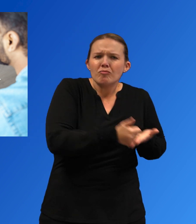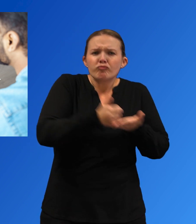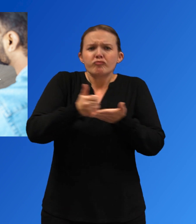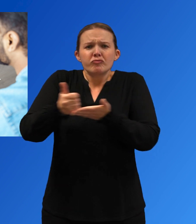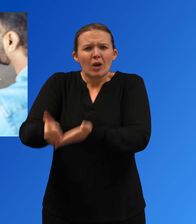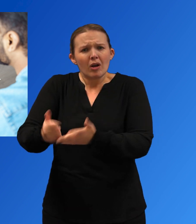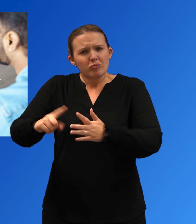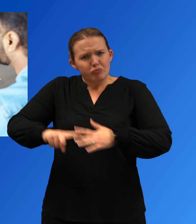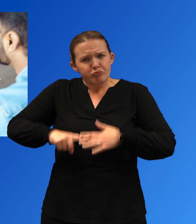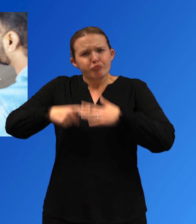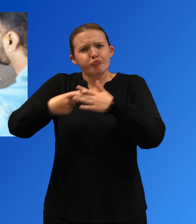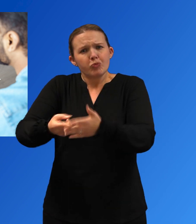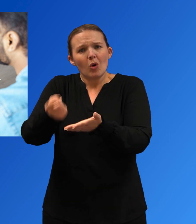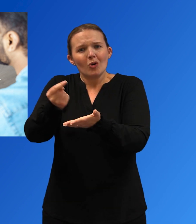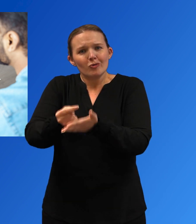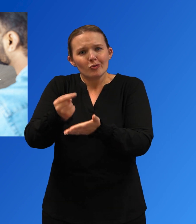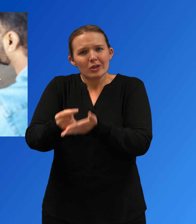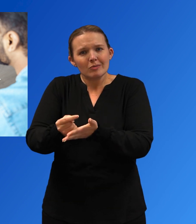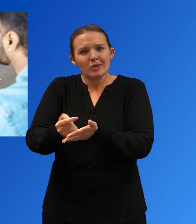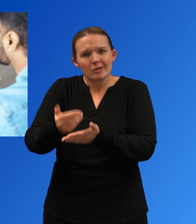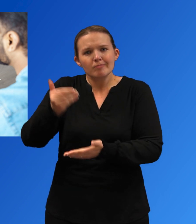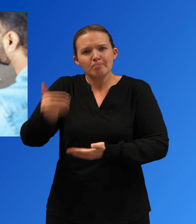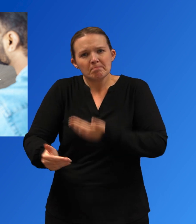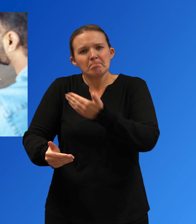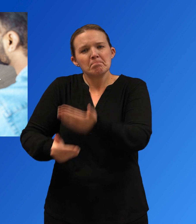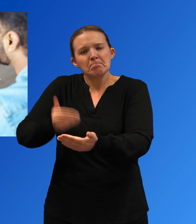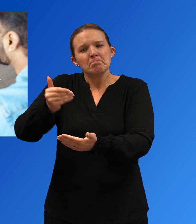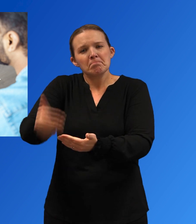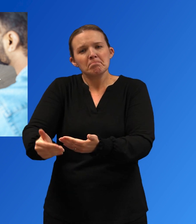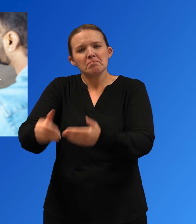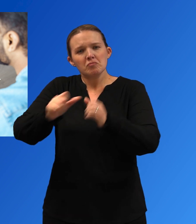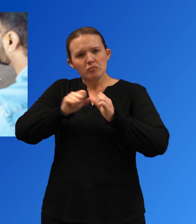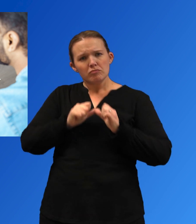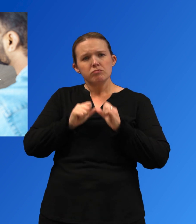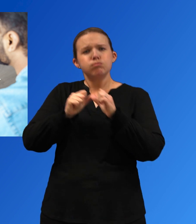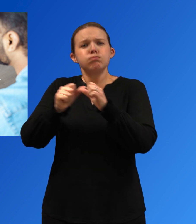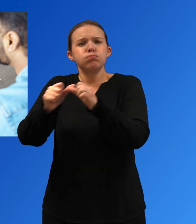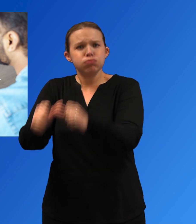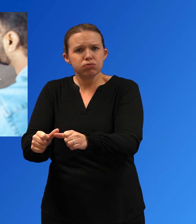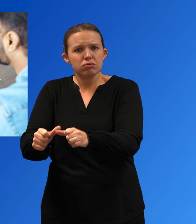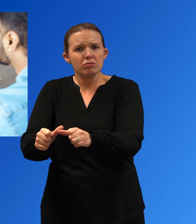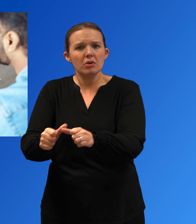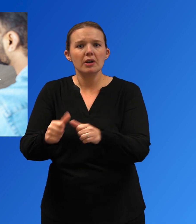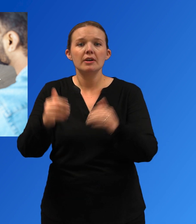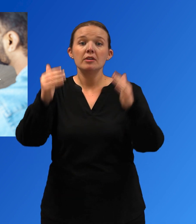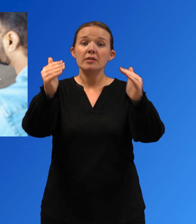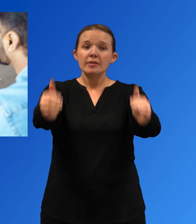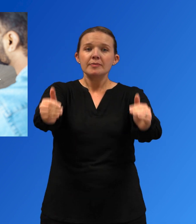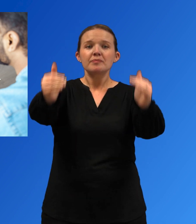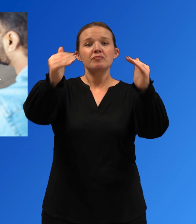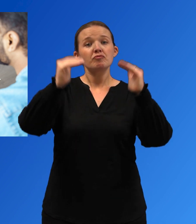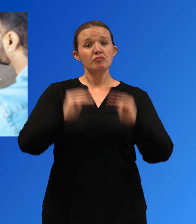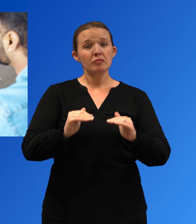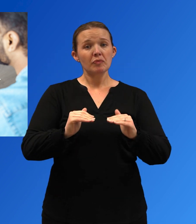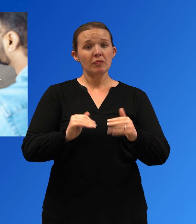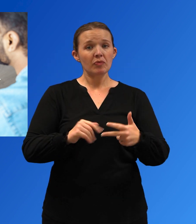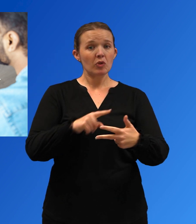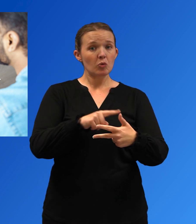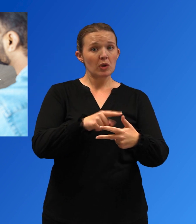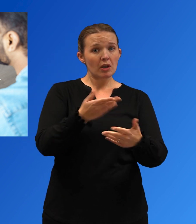y apoyo para la recuperación en diferentes entornos, como la telemedicina, y ayudar a las personas